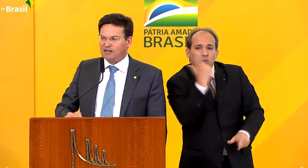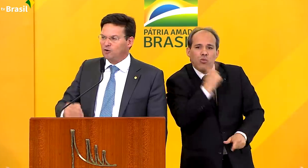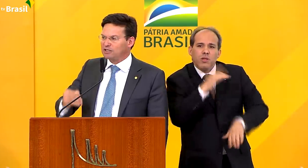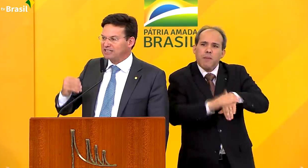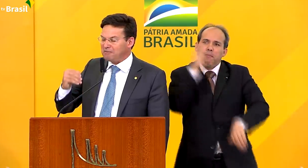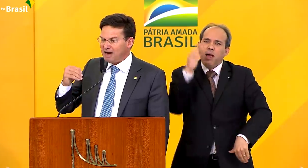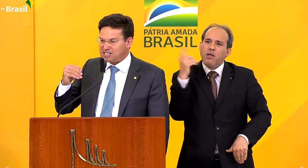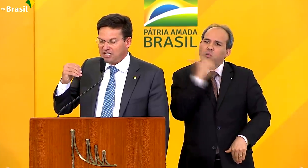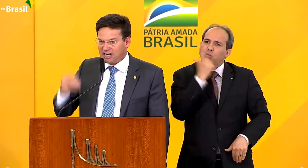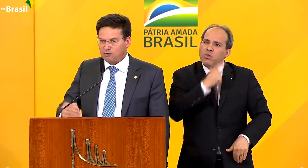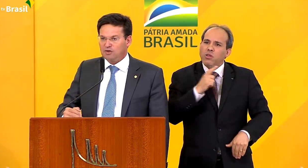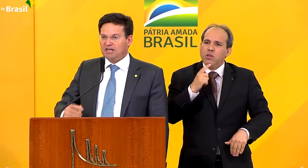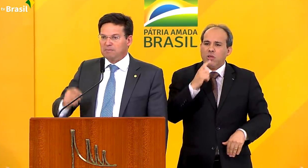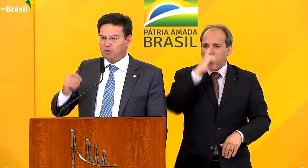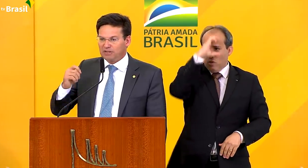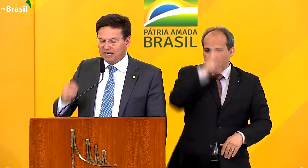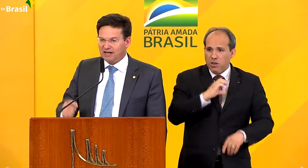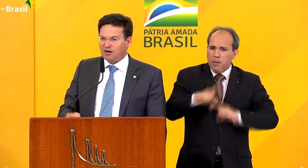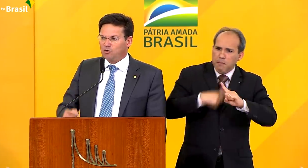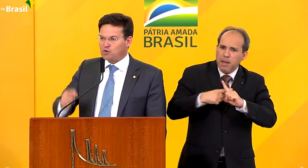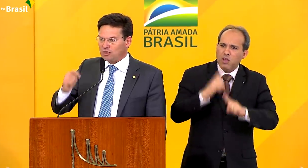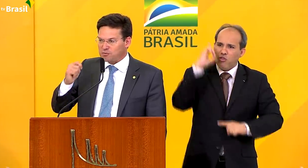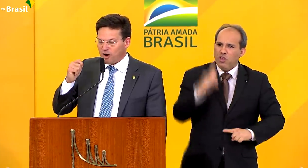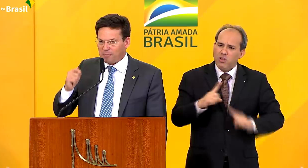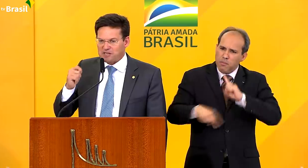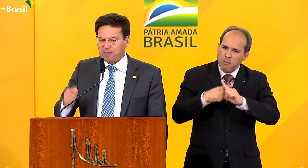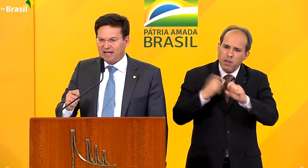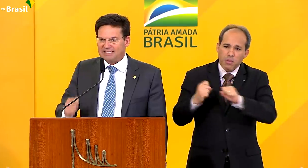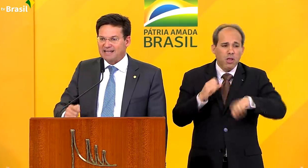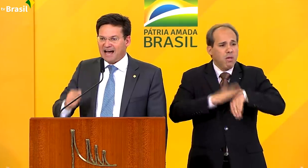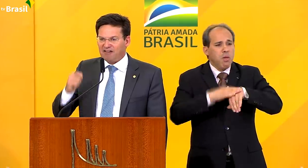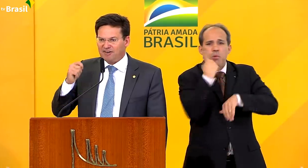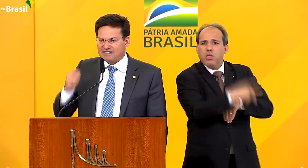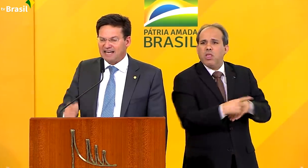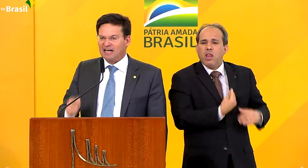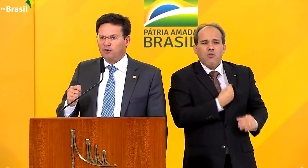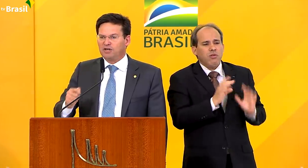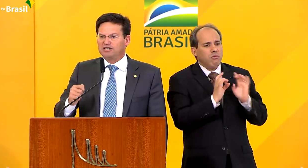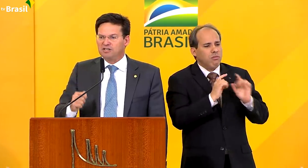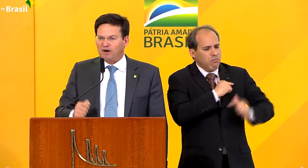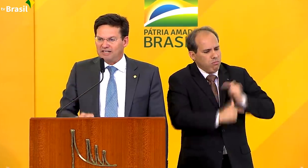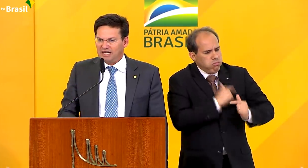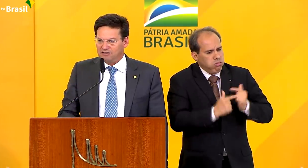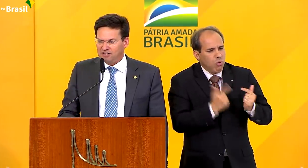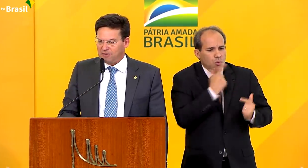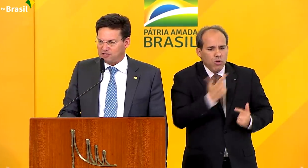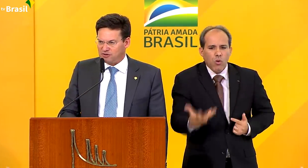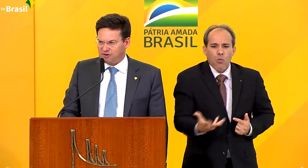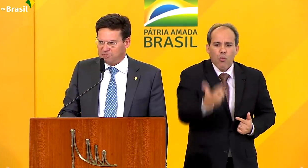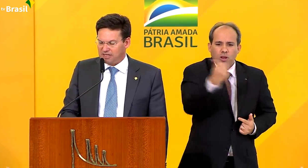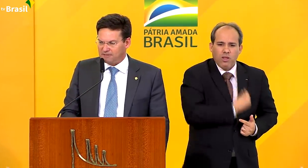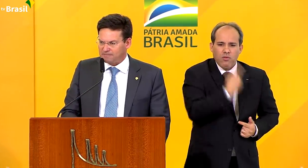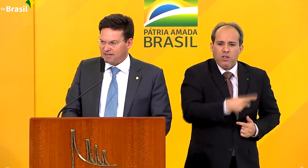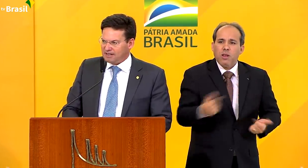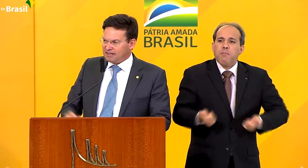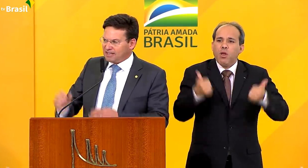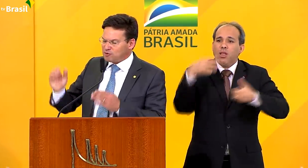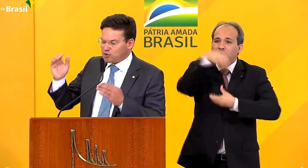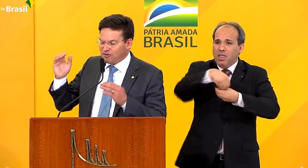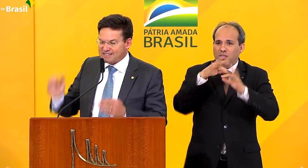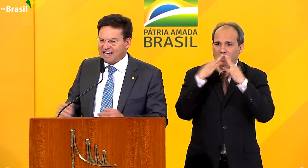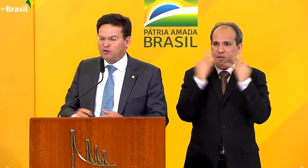cidadania, conquistar mais direitos e poder, com suas próprias pernas, avançar na conquista de qualidade de vida para a sua família.